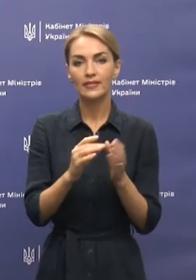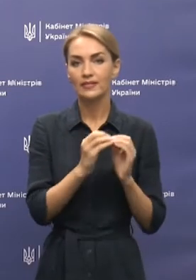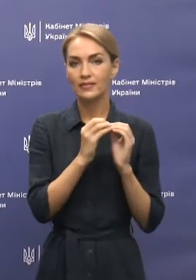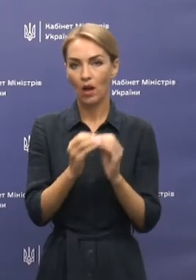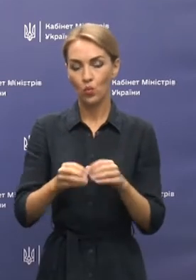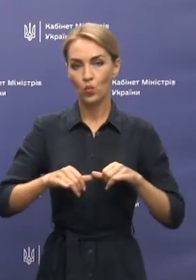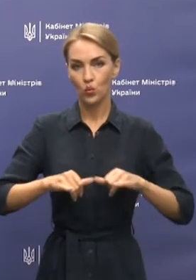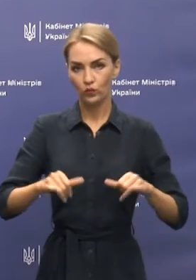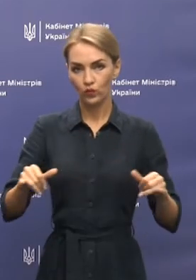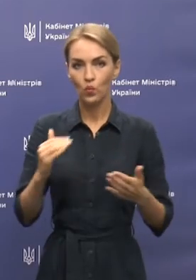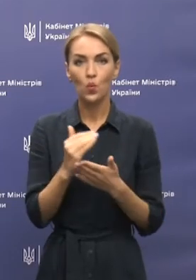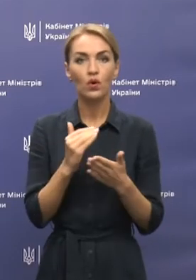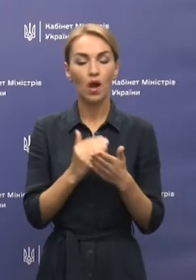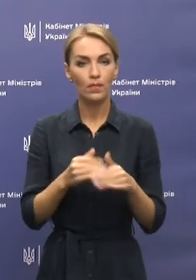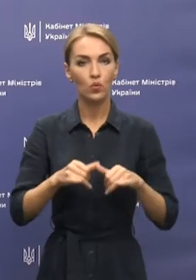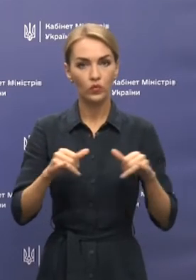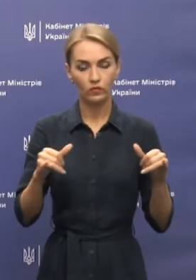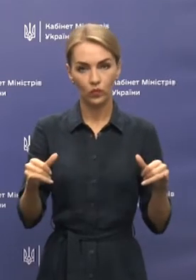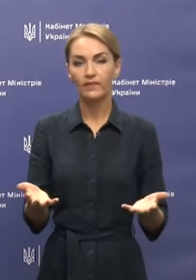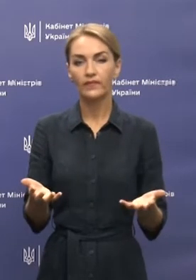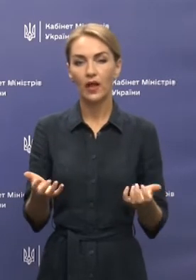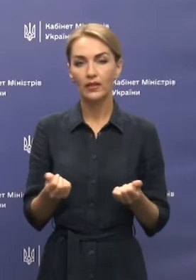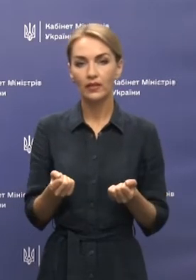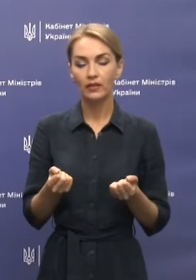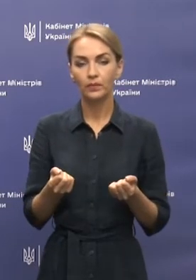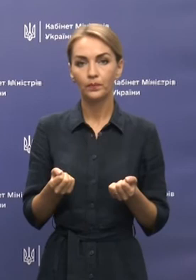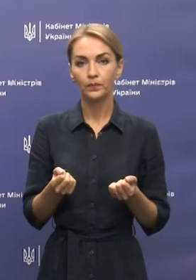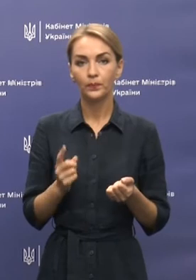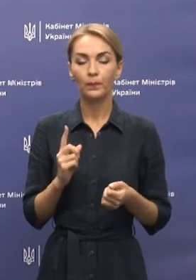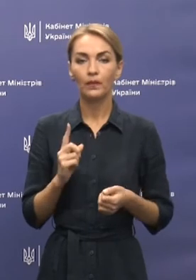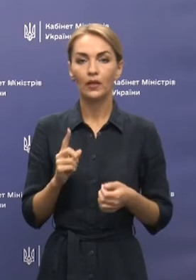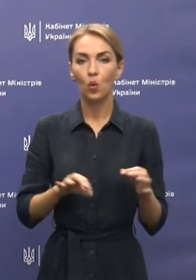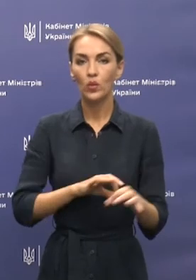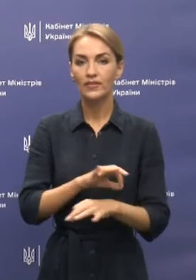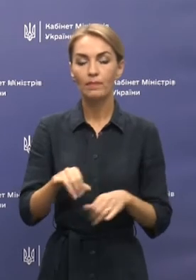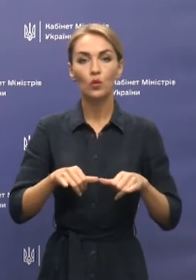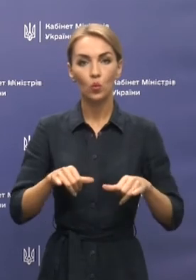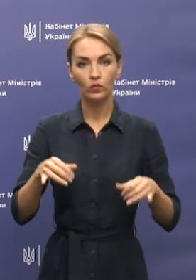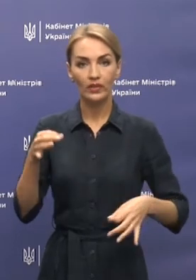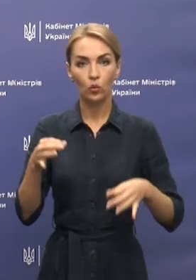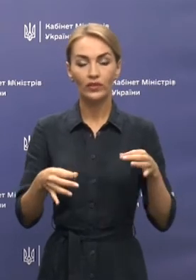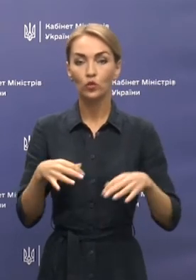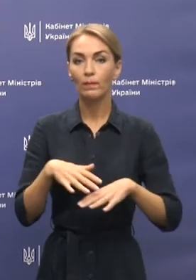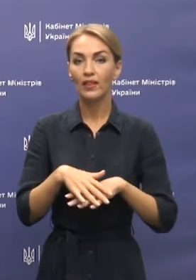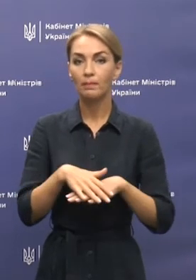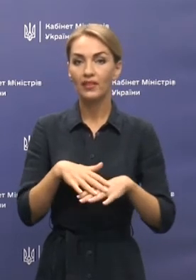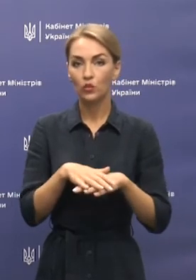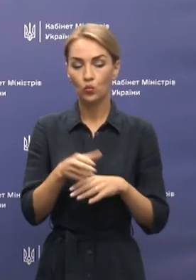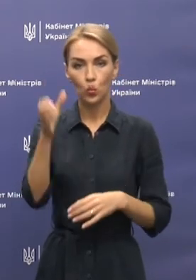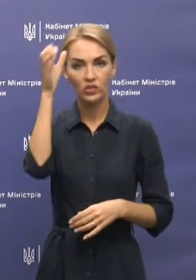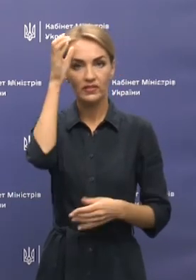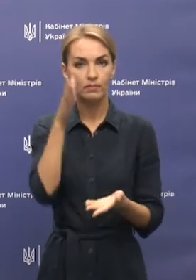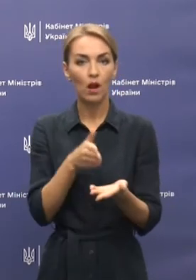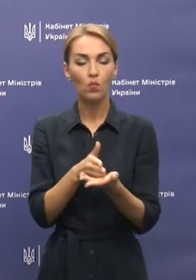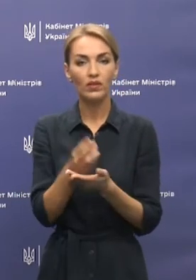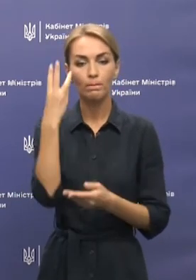в програмах розвитку ООН. Концепція розвитку природничо-математичної освіти спрямована